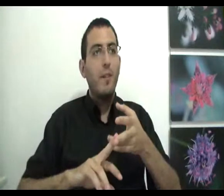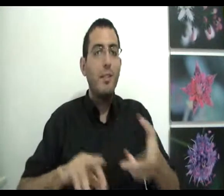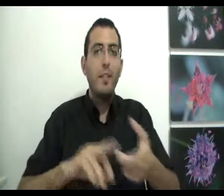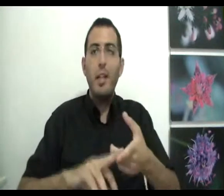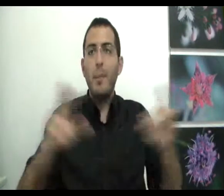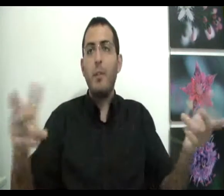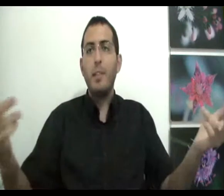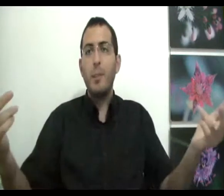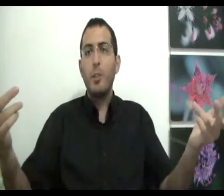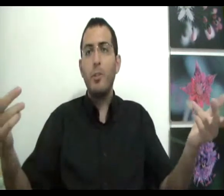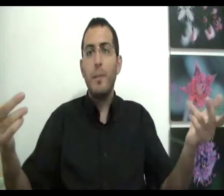ואז תבין למה אתה רוצה את מה שאתה רוצה